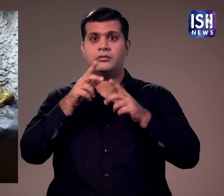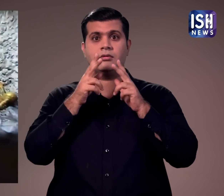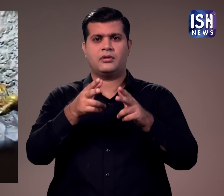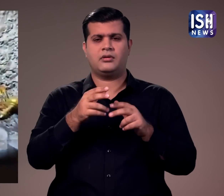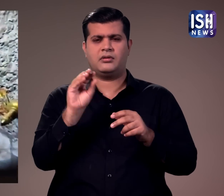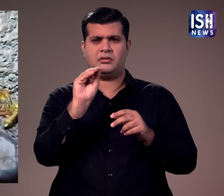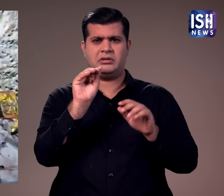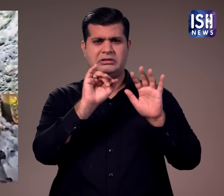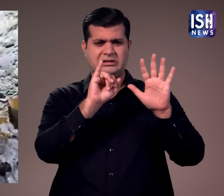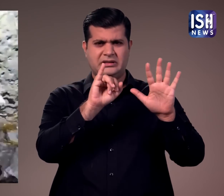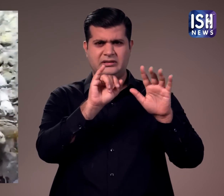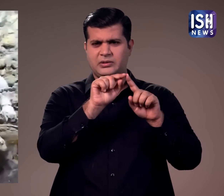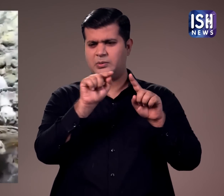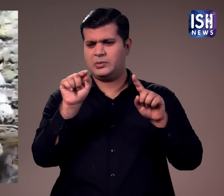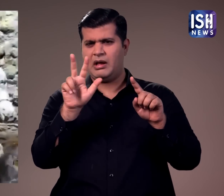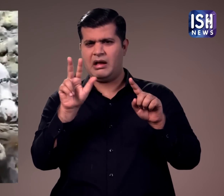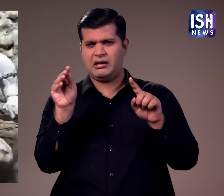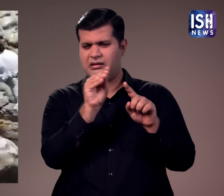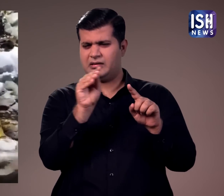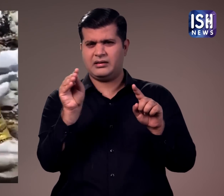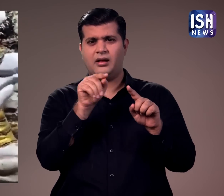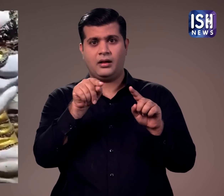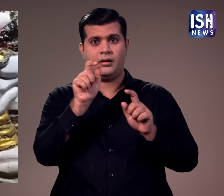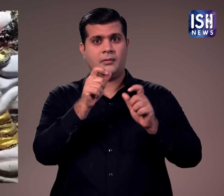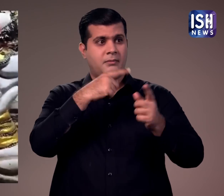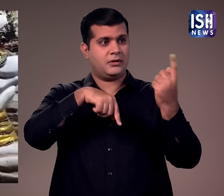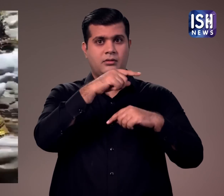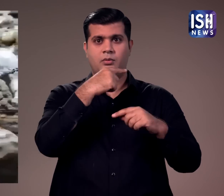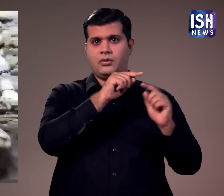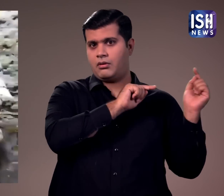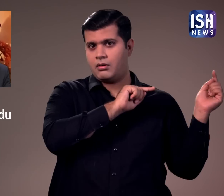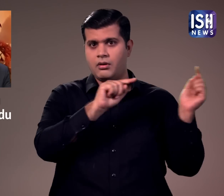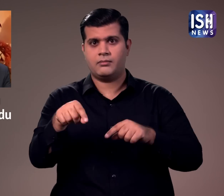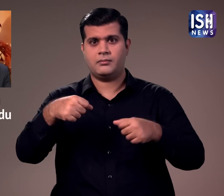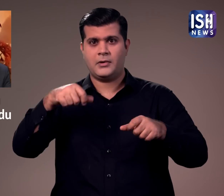लोग मोटरसाइकल पर आहे और मंदिर पर हमला